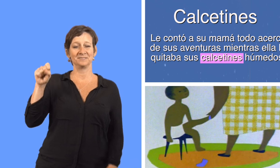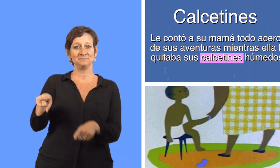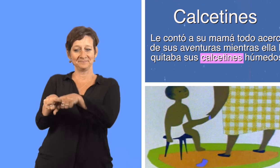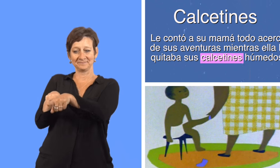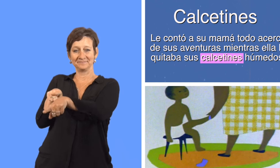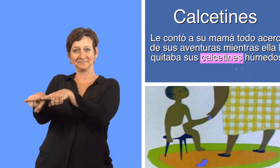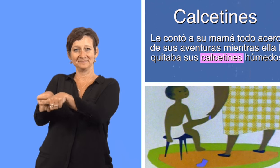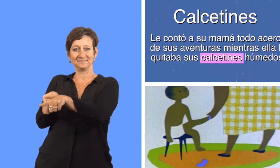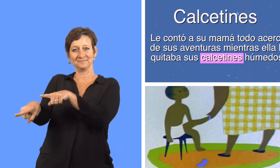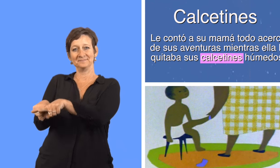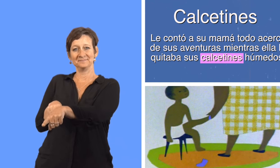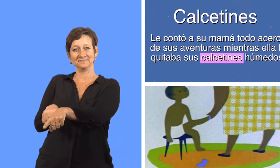calcetines